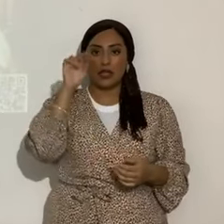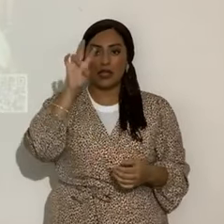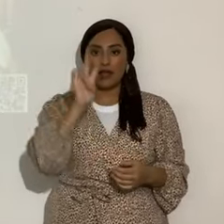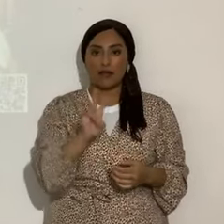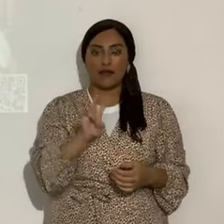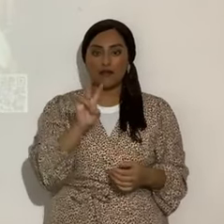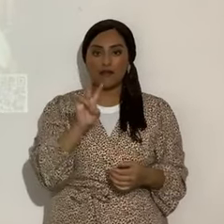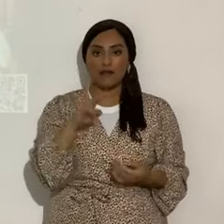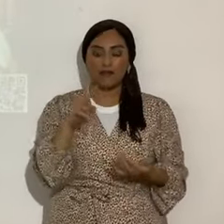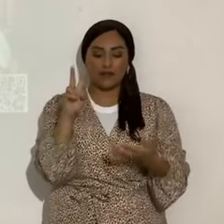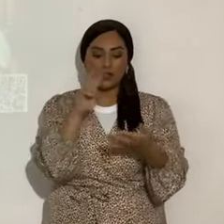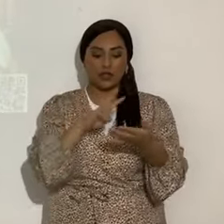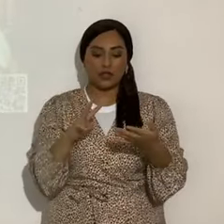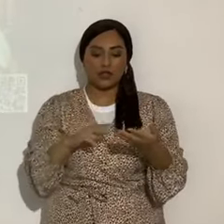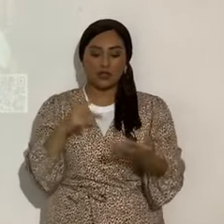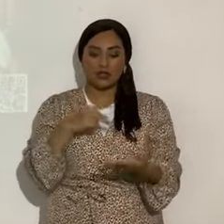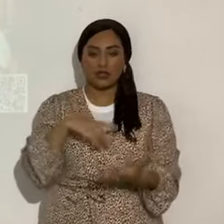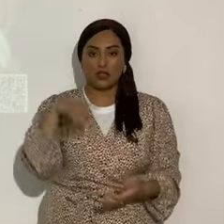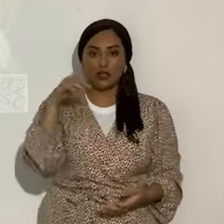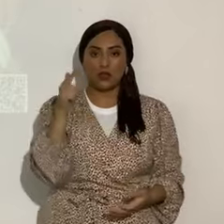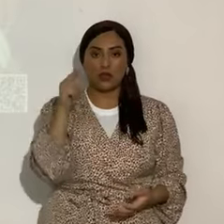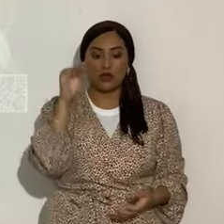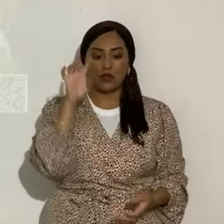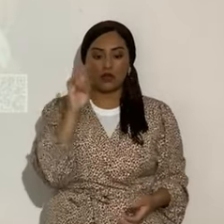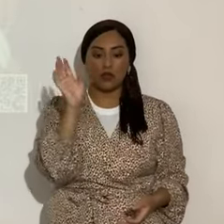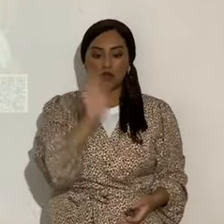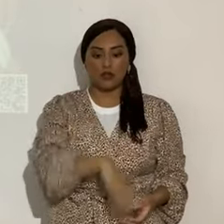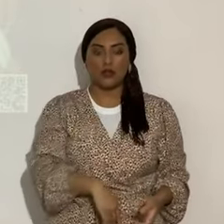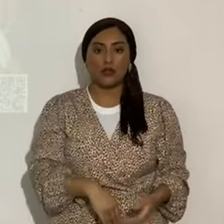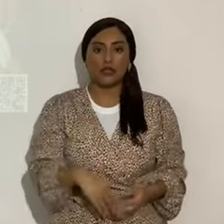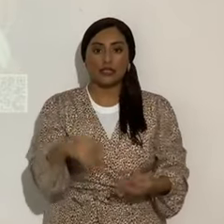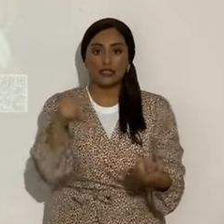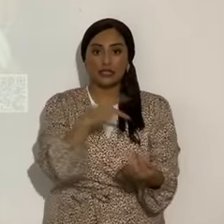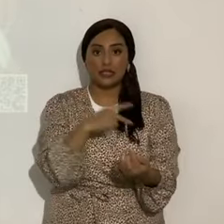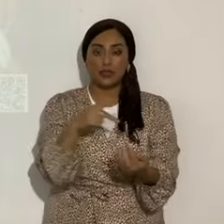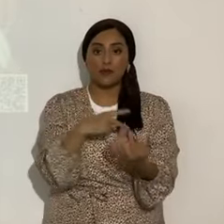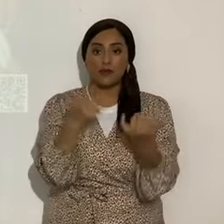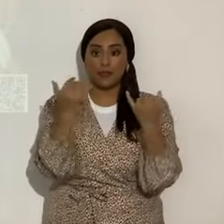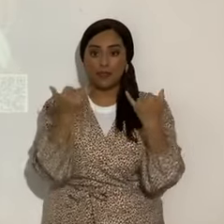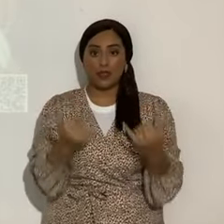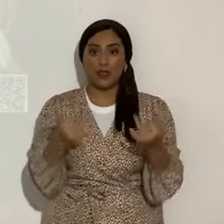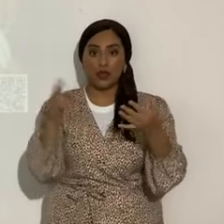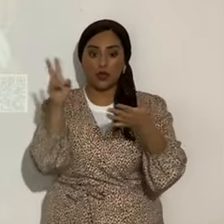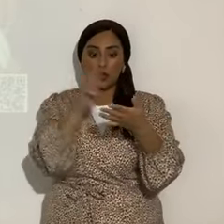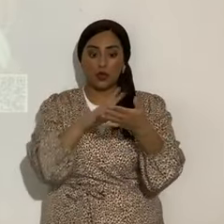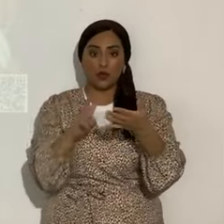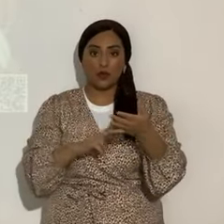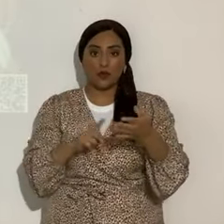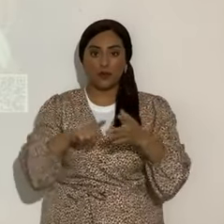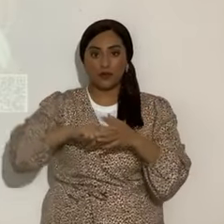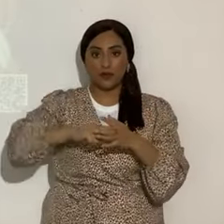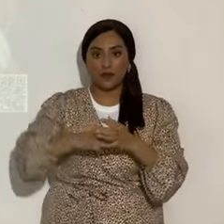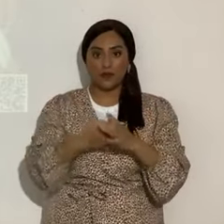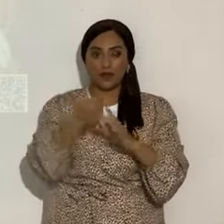Vamos a abrir nuestra Biblia en el Salmo 27, que es el Salmo que estamos leyendo desde que inició el mes sexto